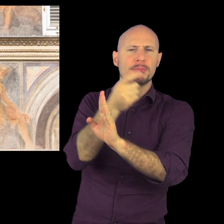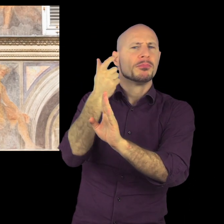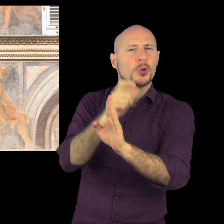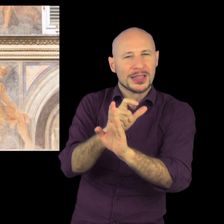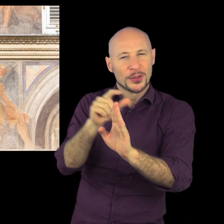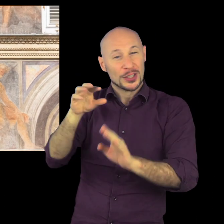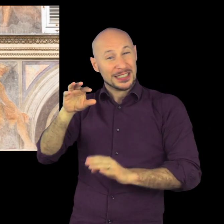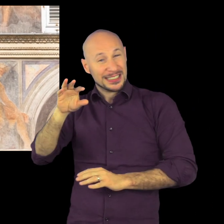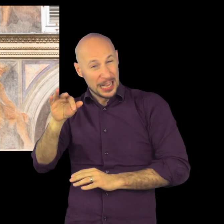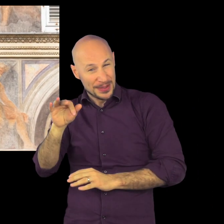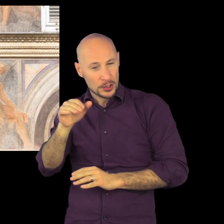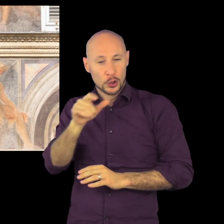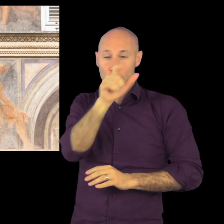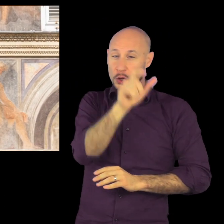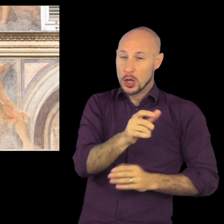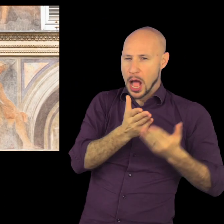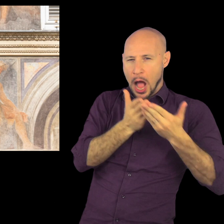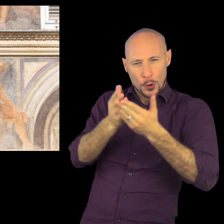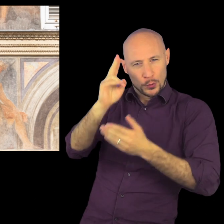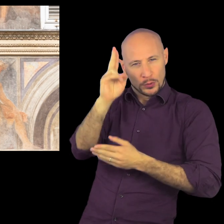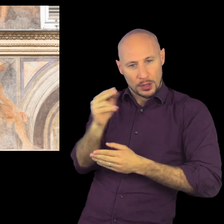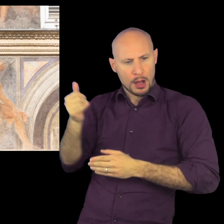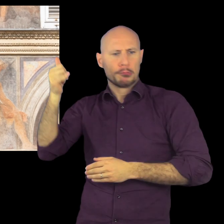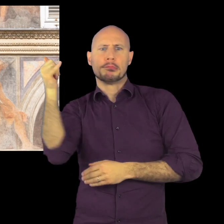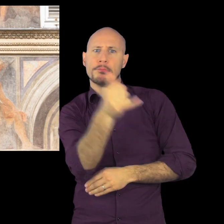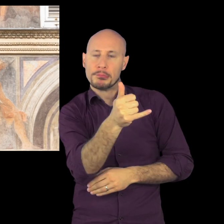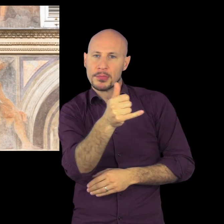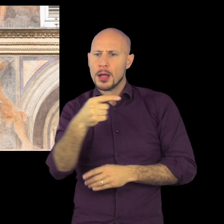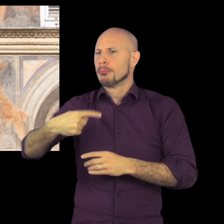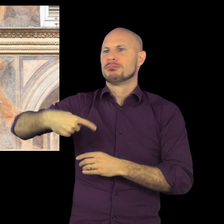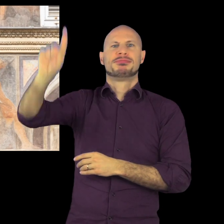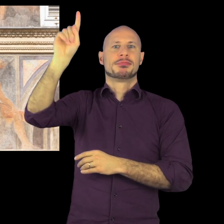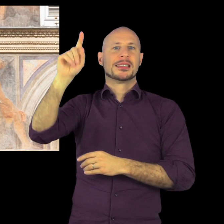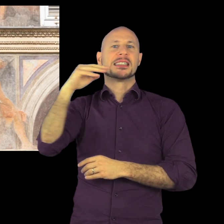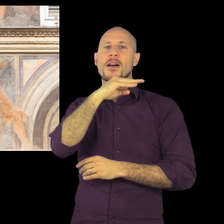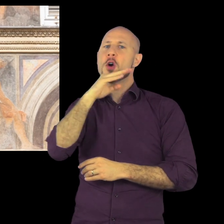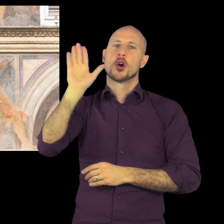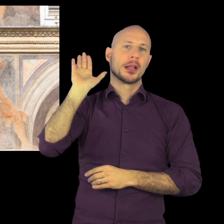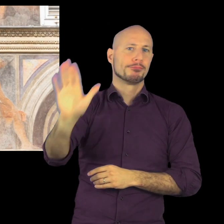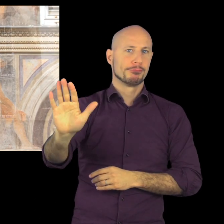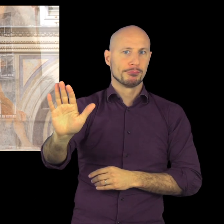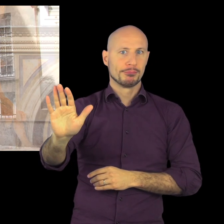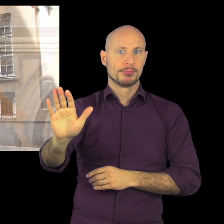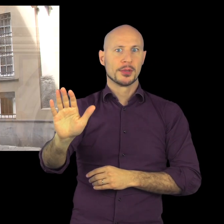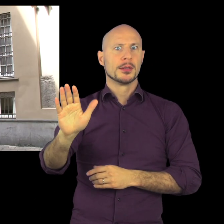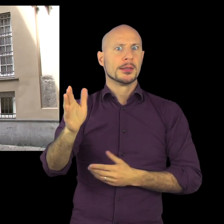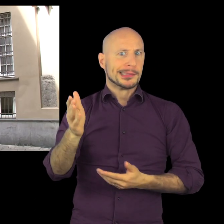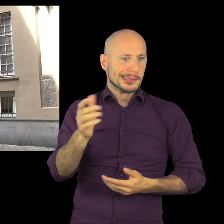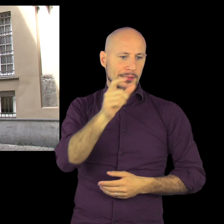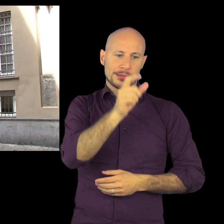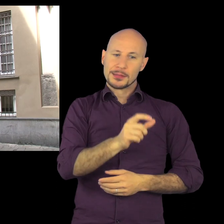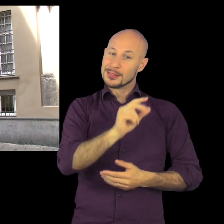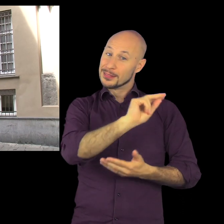anno nel quale Ottavio Semino venne bandito a Savona per aver ucciso un garzone. Il soprano,